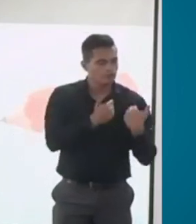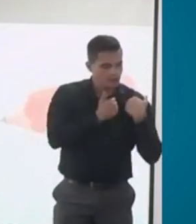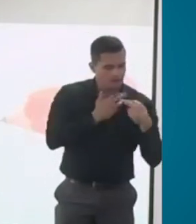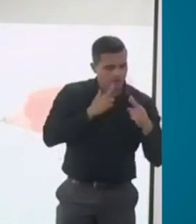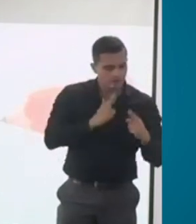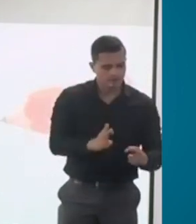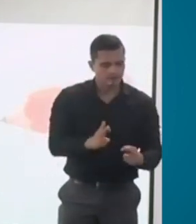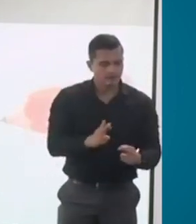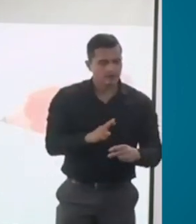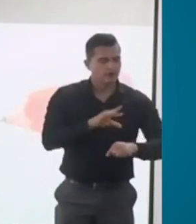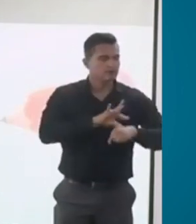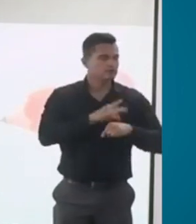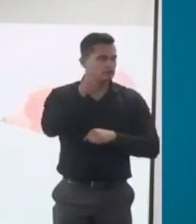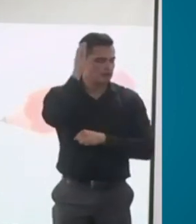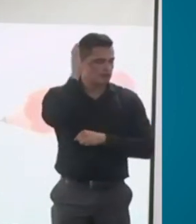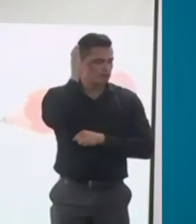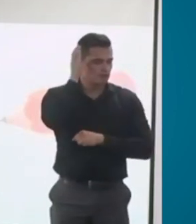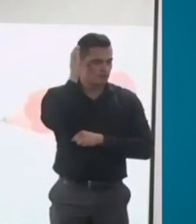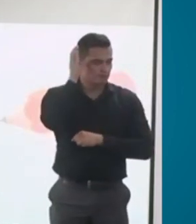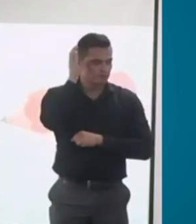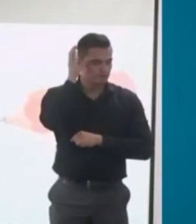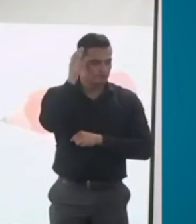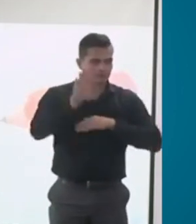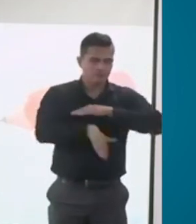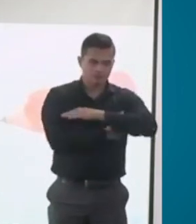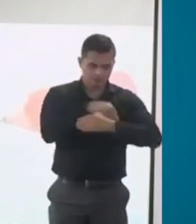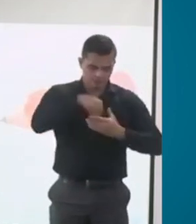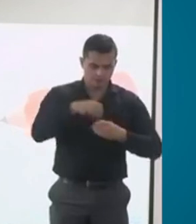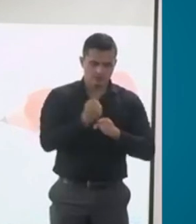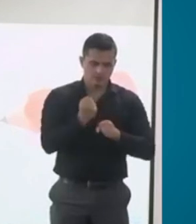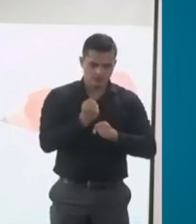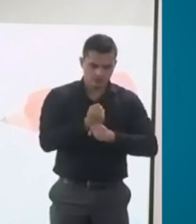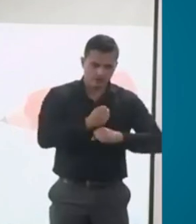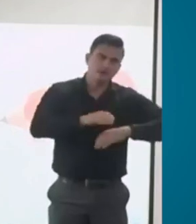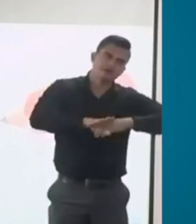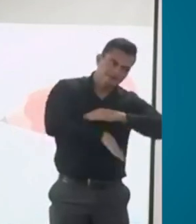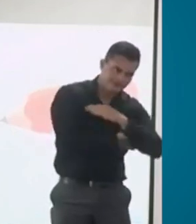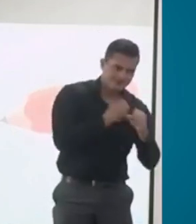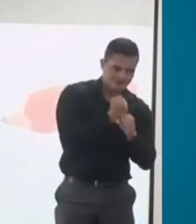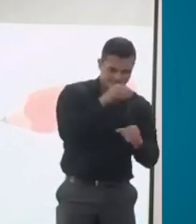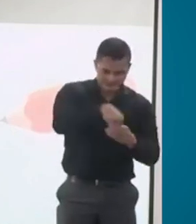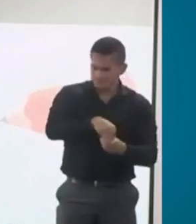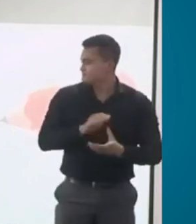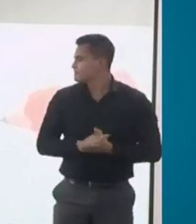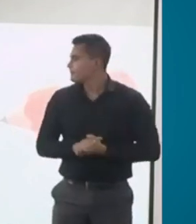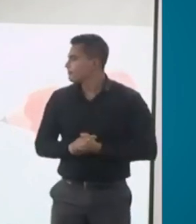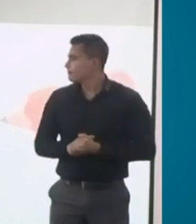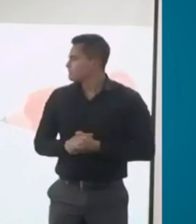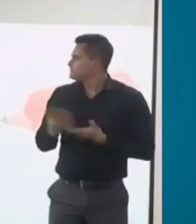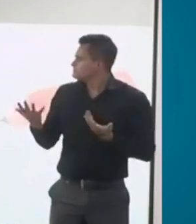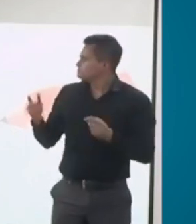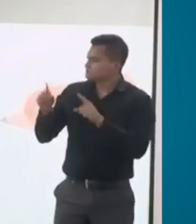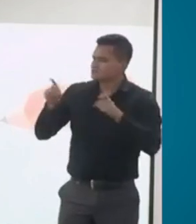el doctor Campo Elías del Ministerio de Trabajo. Frente al tema de la pérdida de la capacidad laboral,